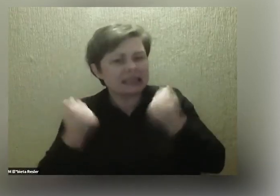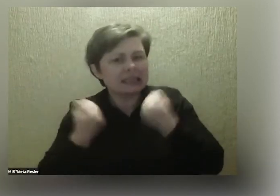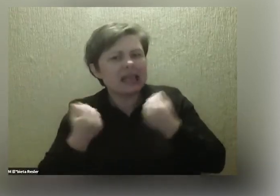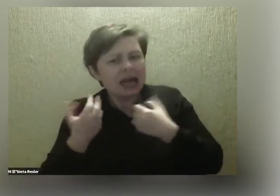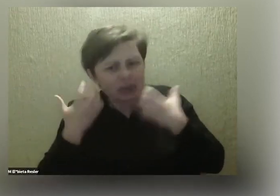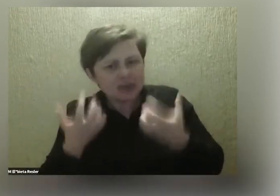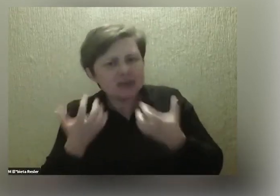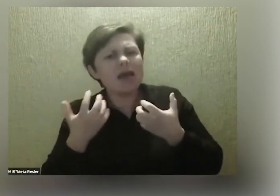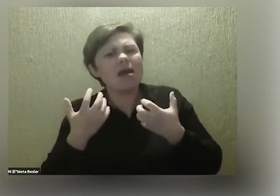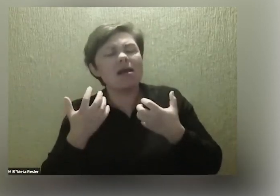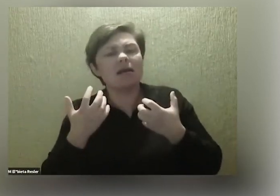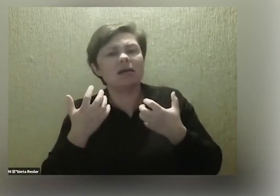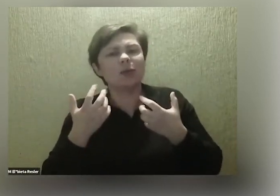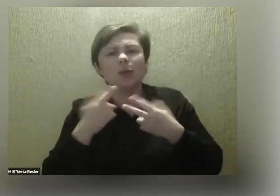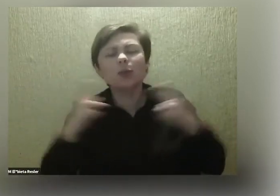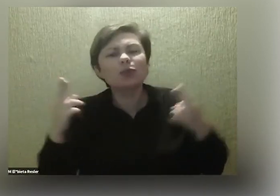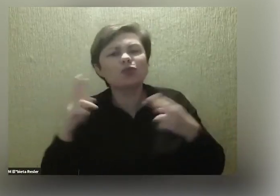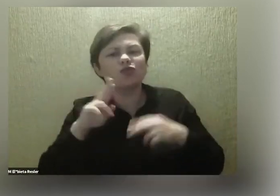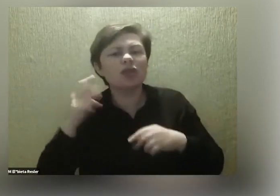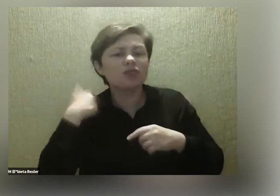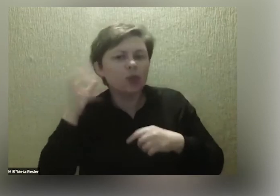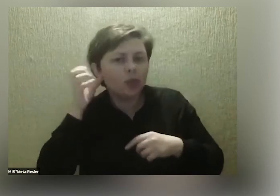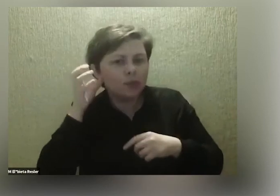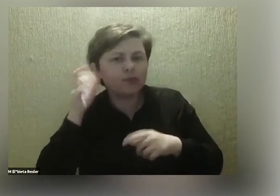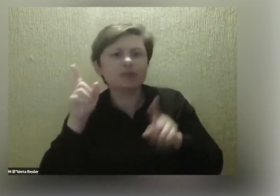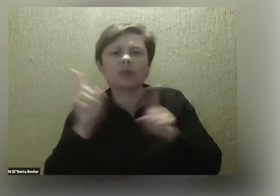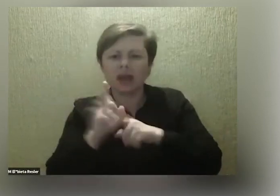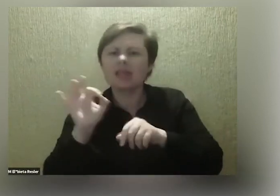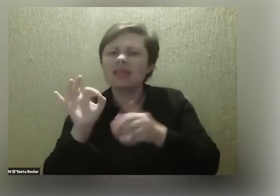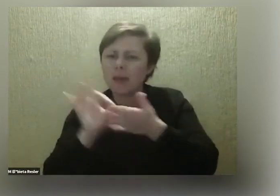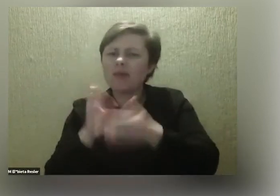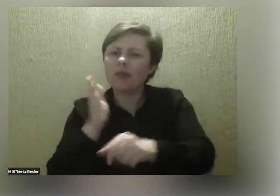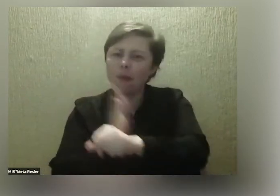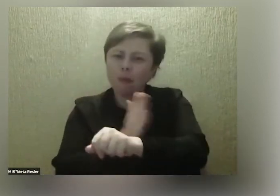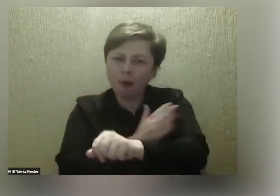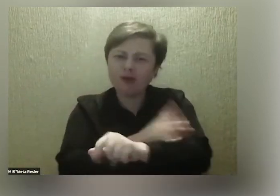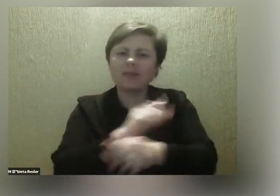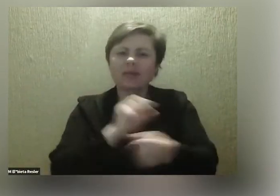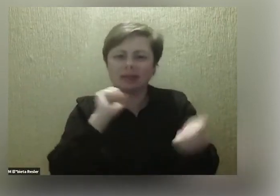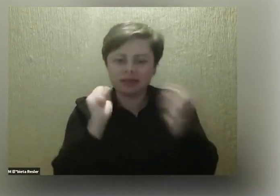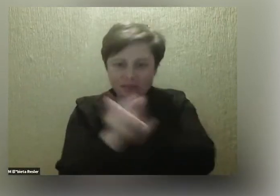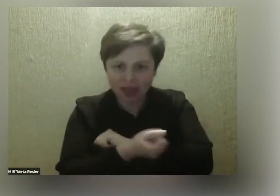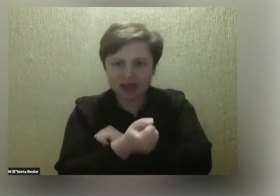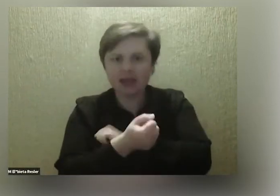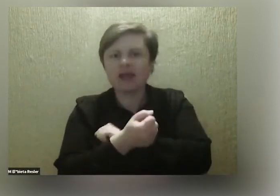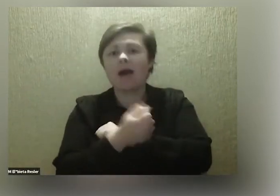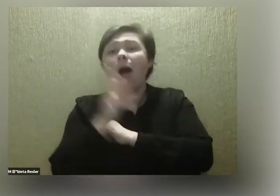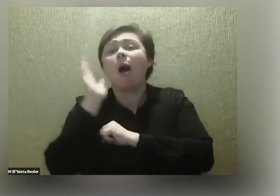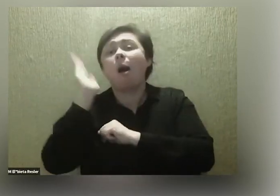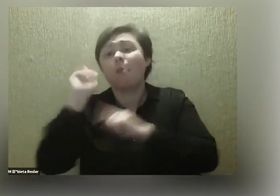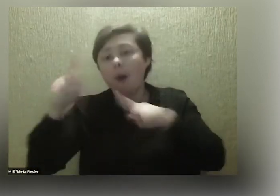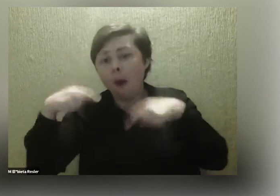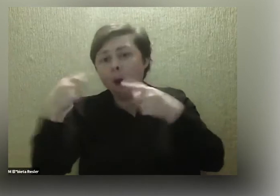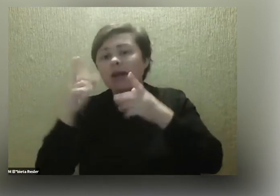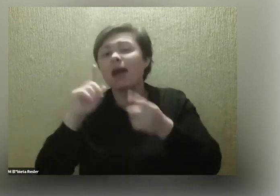różnych rzeczy słuchać. Powoli też będzie się to na pewno zmieniać, więc myślę, że z czasem, następnym razem jak będziemy